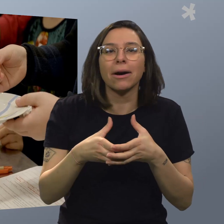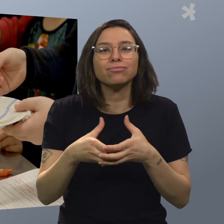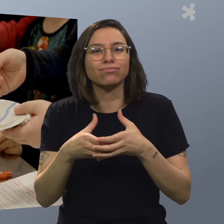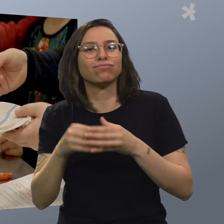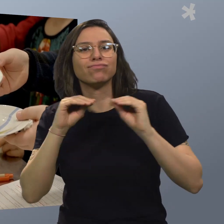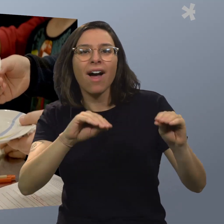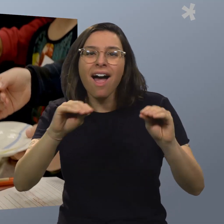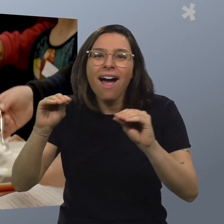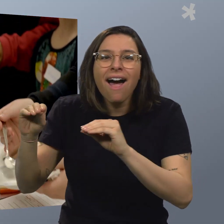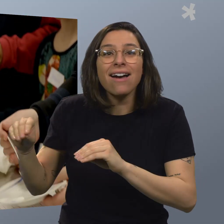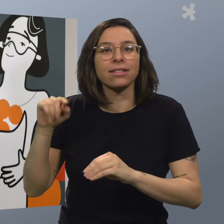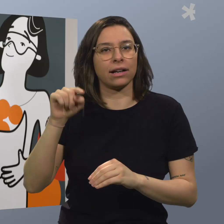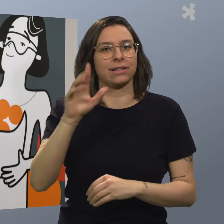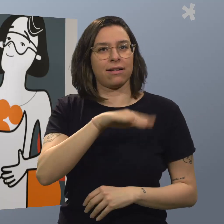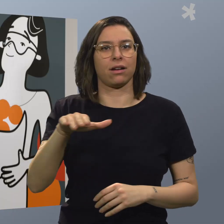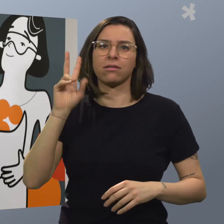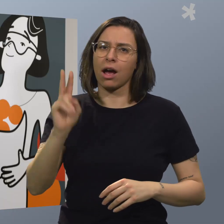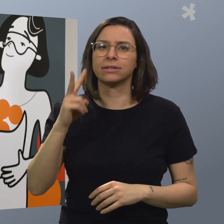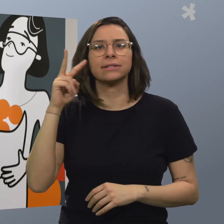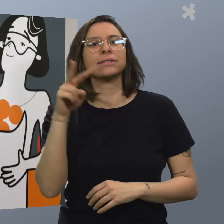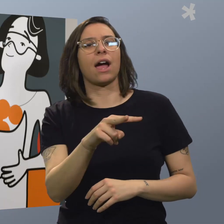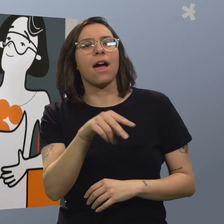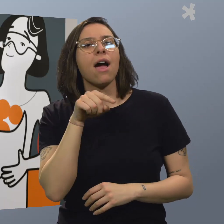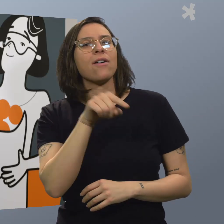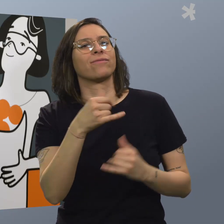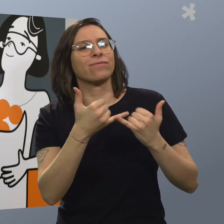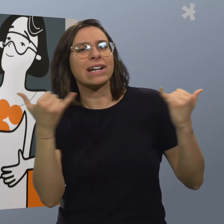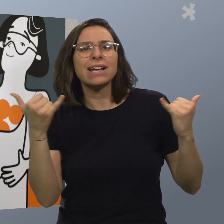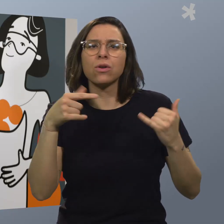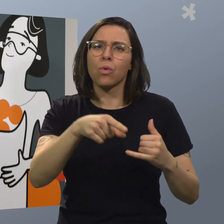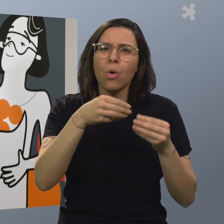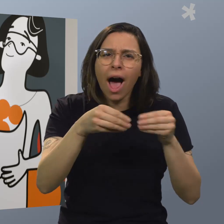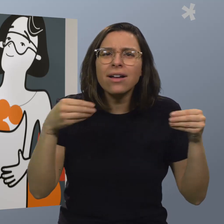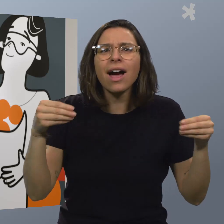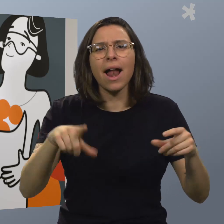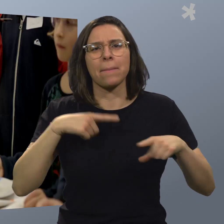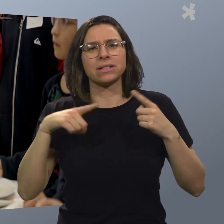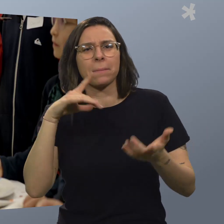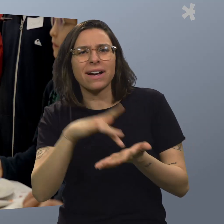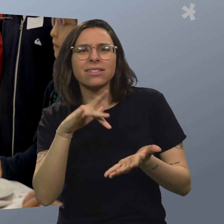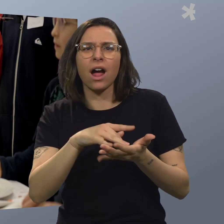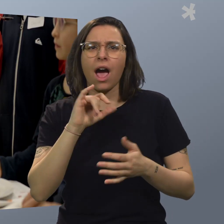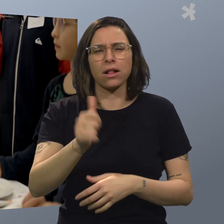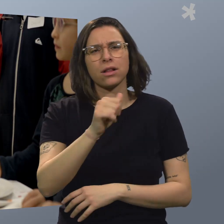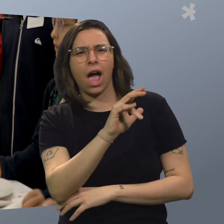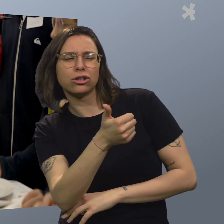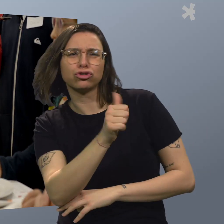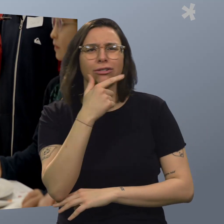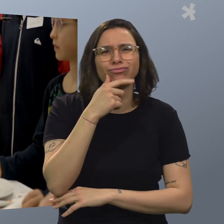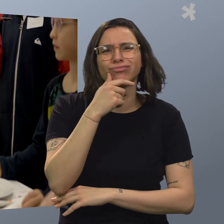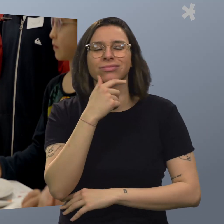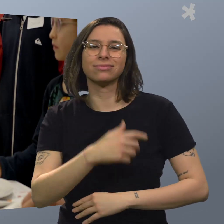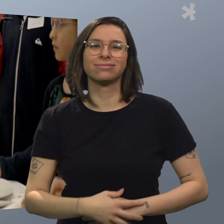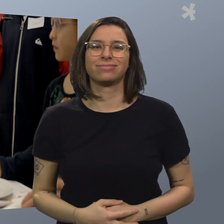fünf verschiedenen Stationen Kindern, damals waren es wirklich nur Kinder, beigebracht haben, wie sie ihre Sinne nutzen können, um die